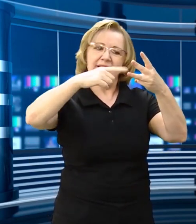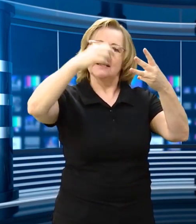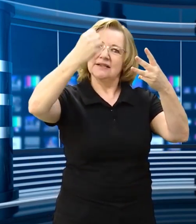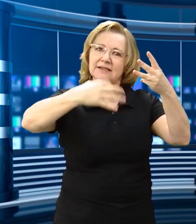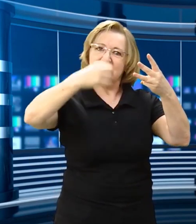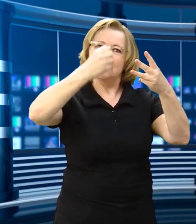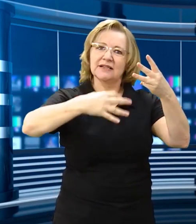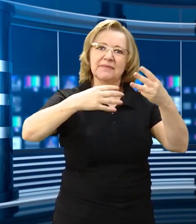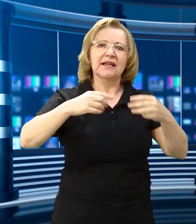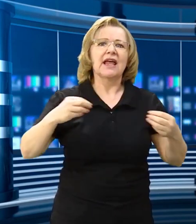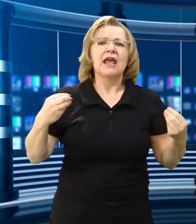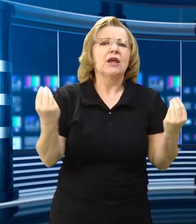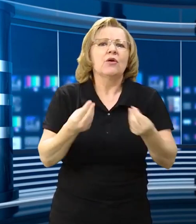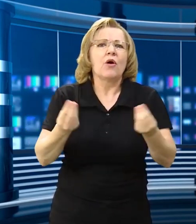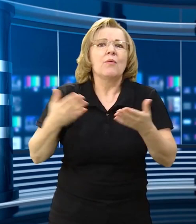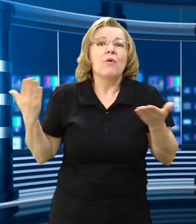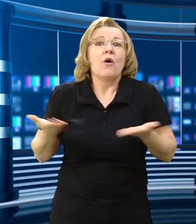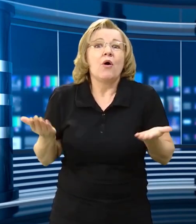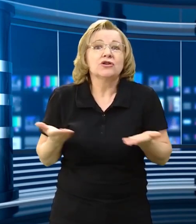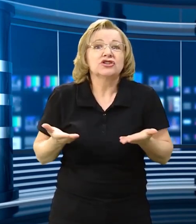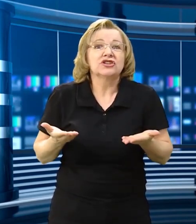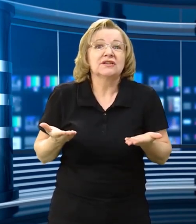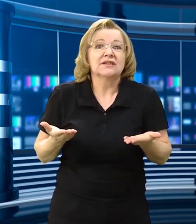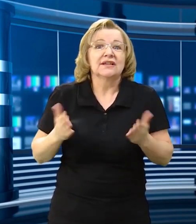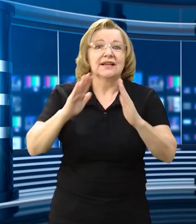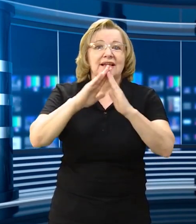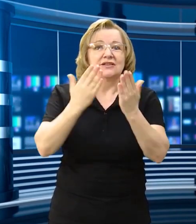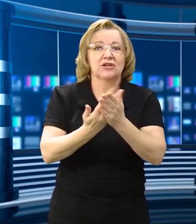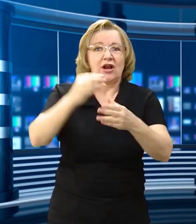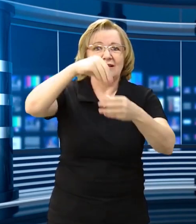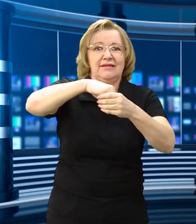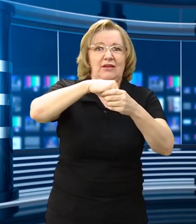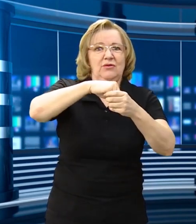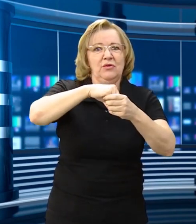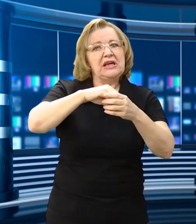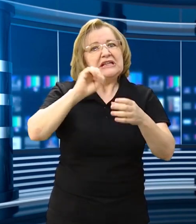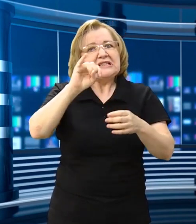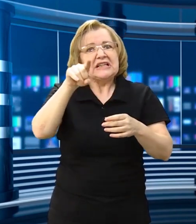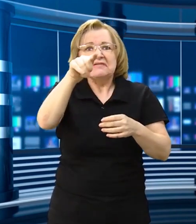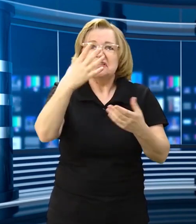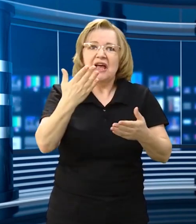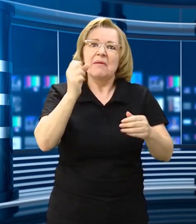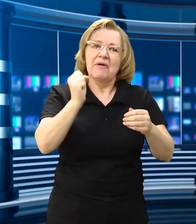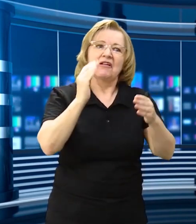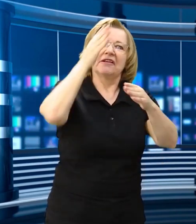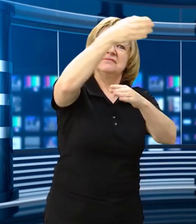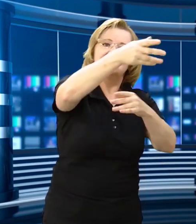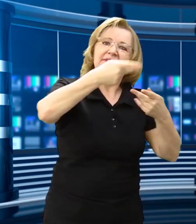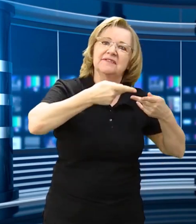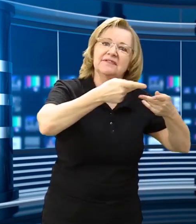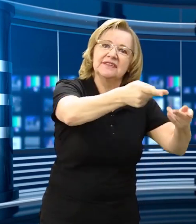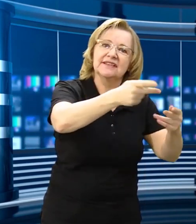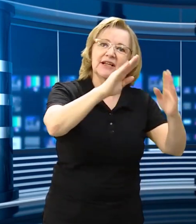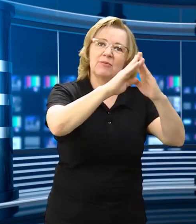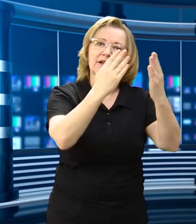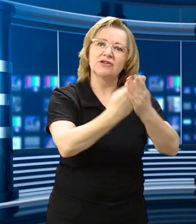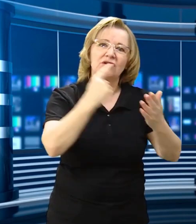tipos de comunicação, vocês vão, de metodologia, vocês vão colocar lá, né? Que as escolas se utilizaram, vocês até podem